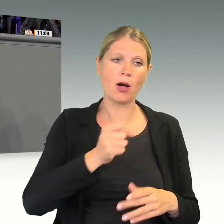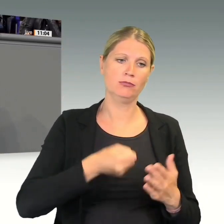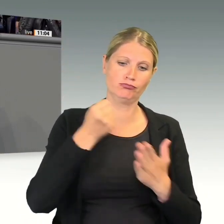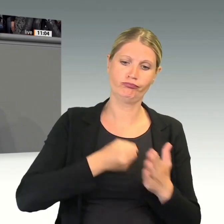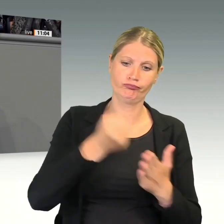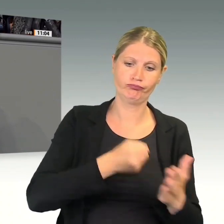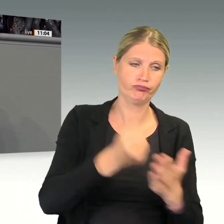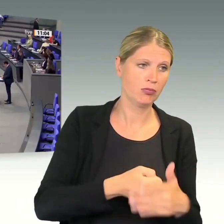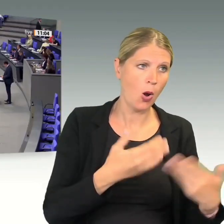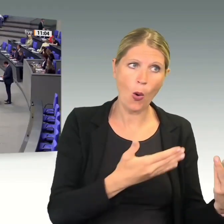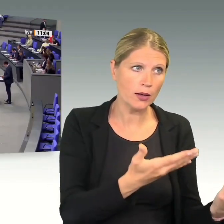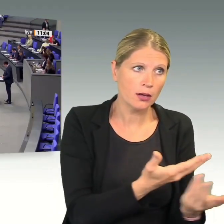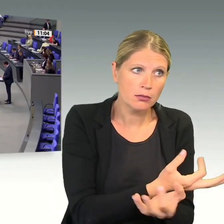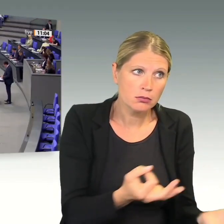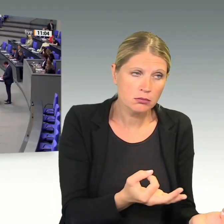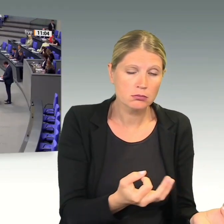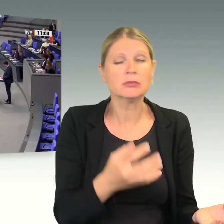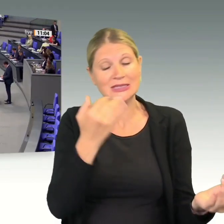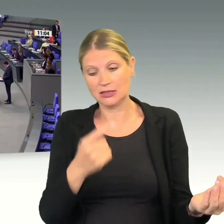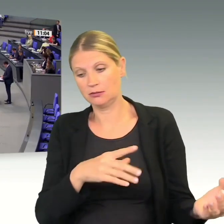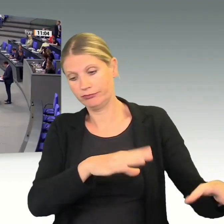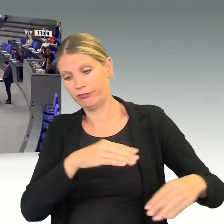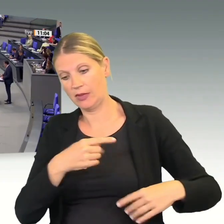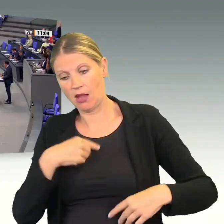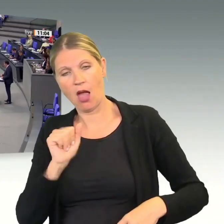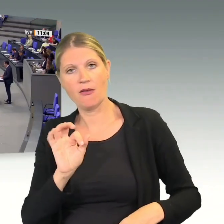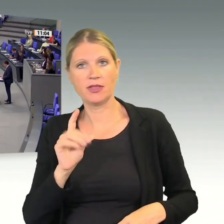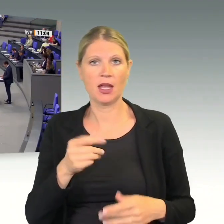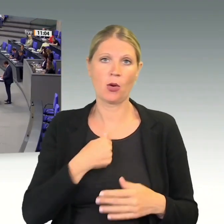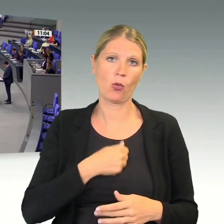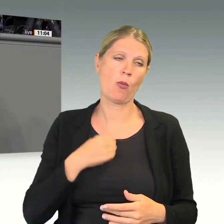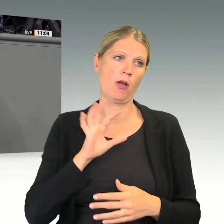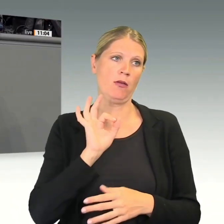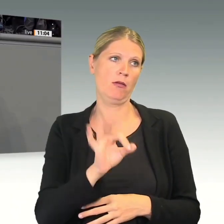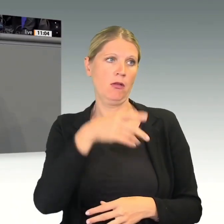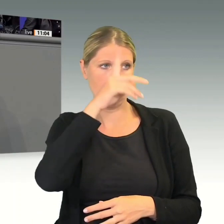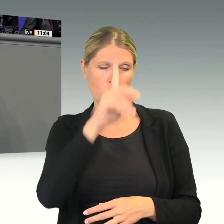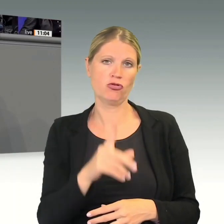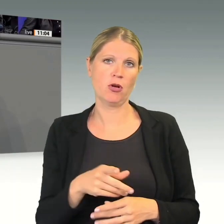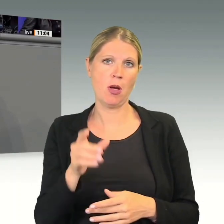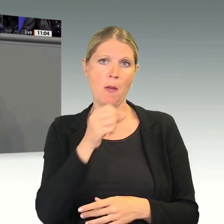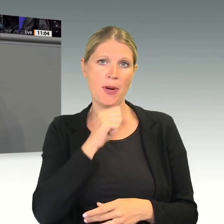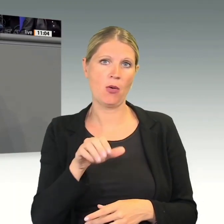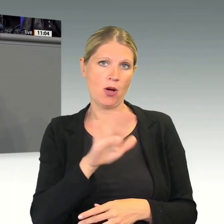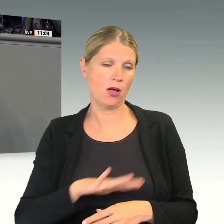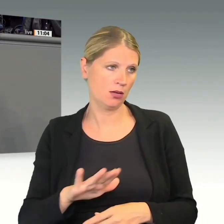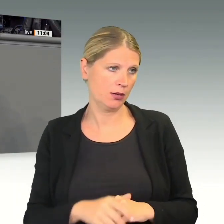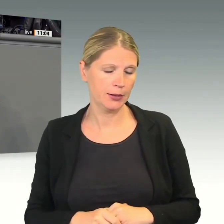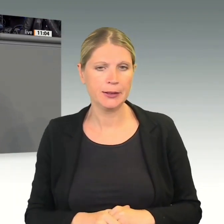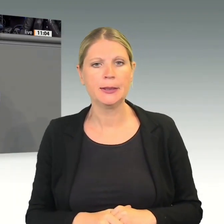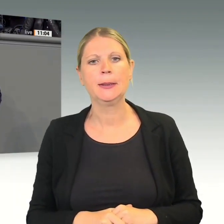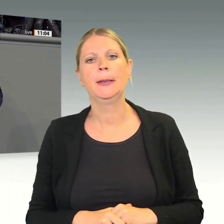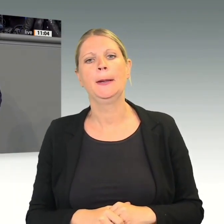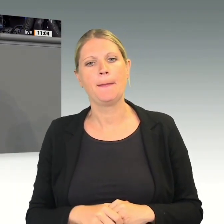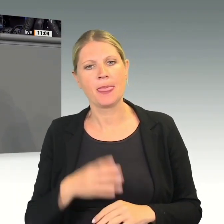Wir wollen unseren Landwirten das Leben nicht noch schwerer, sondern endlich wieder leichter machen. Und wir